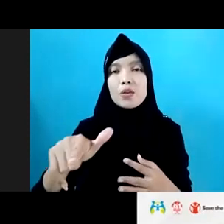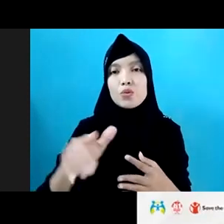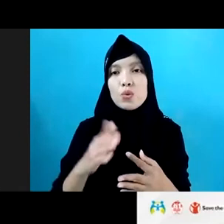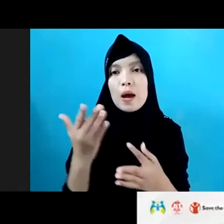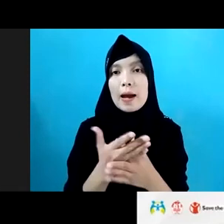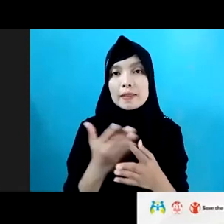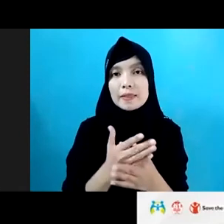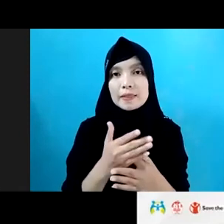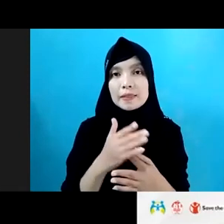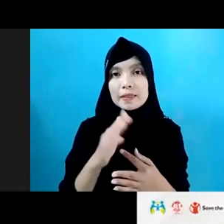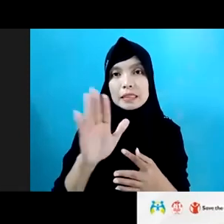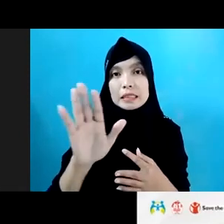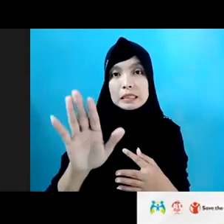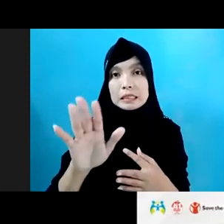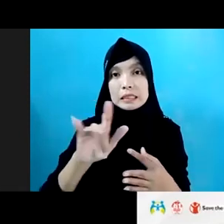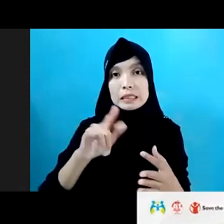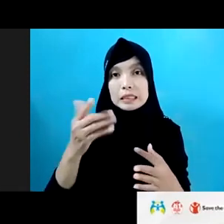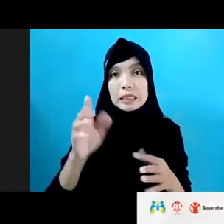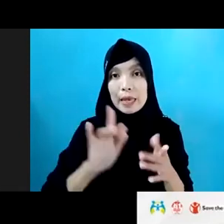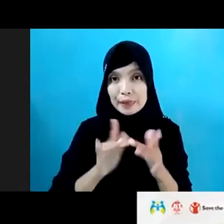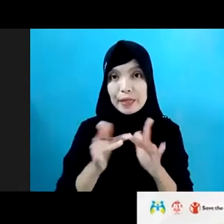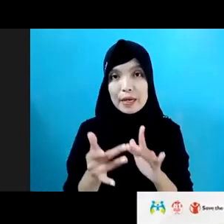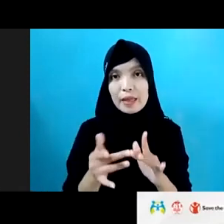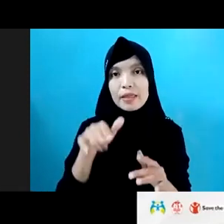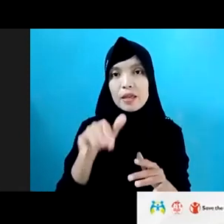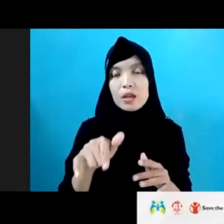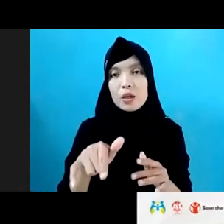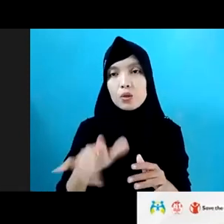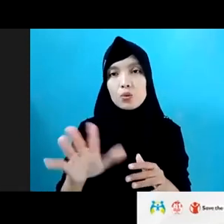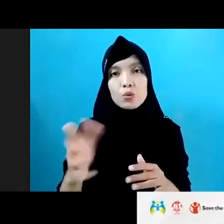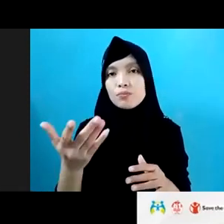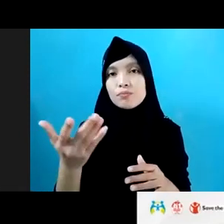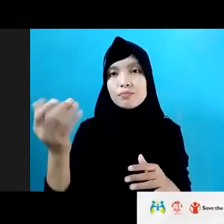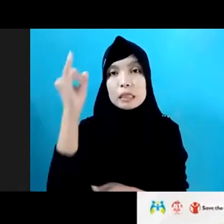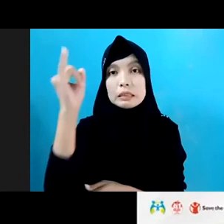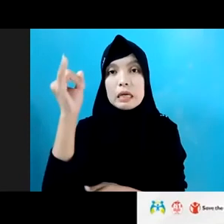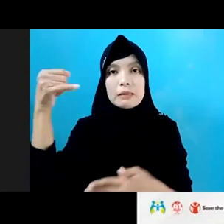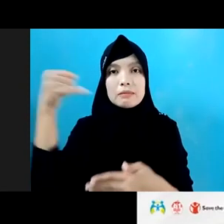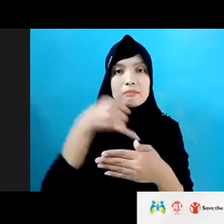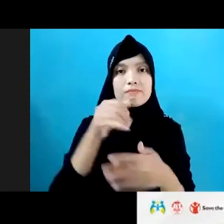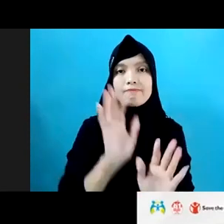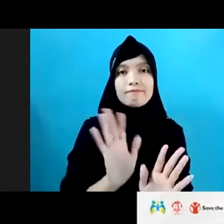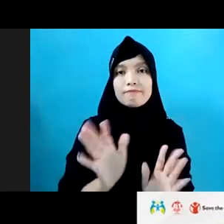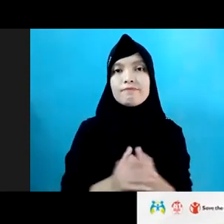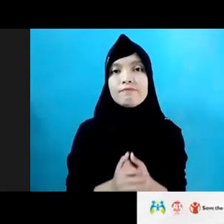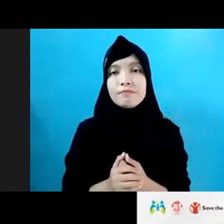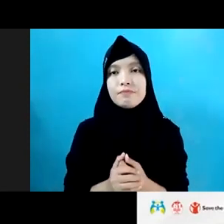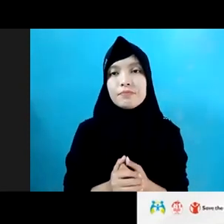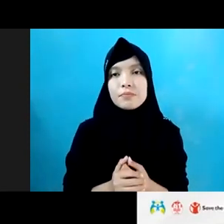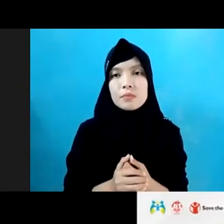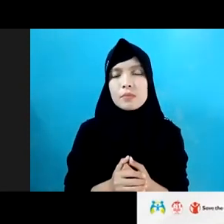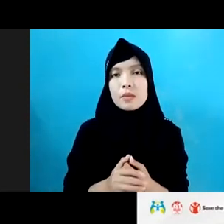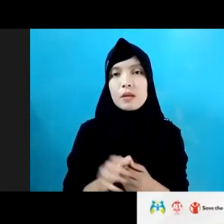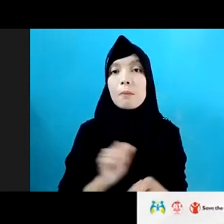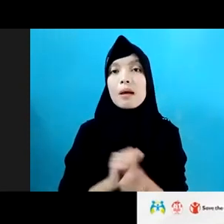-anak di wilayah ini terhadap internet, itu juga tidak dikotori oleh hal-hal yang membahayakan anak-anak. Nah persoalannya